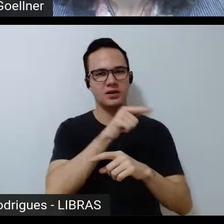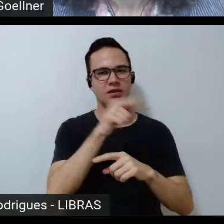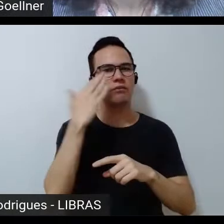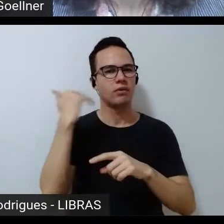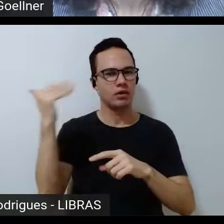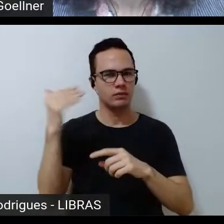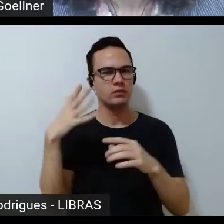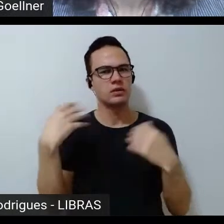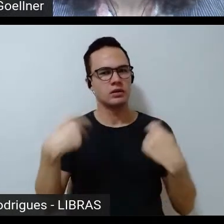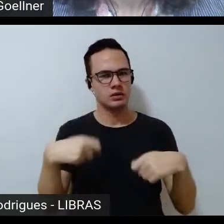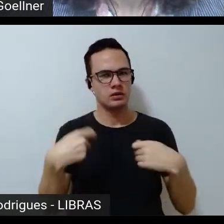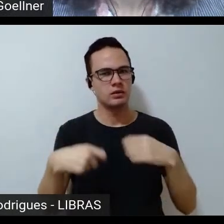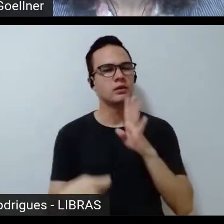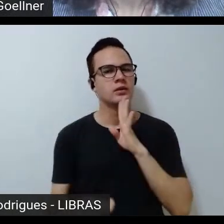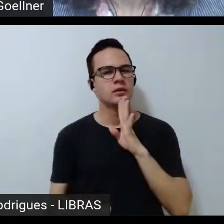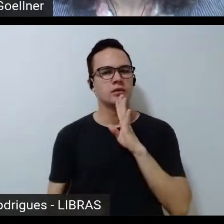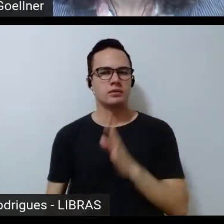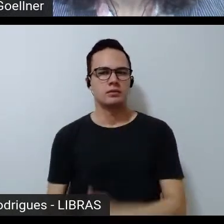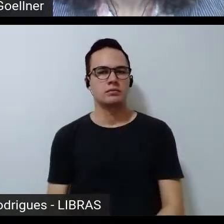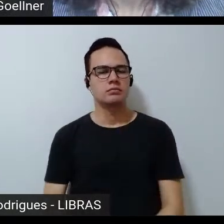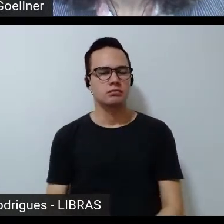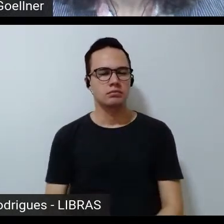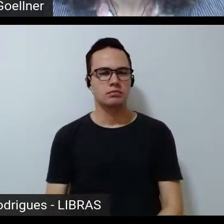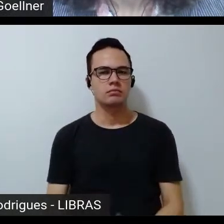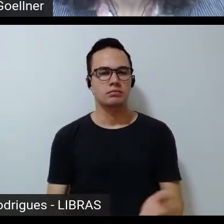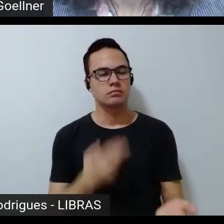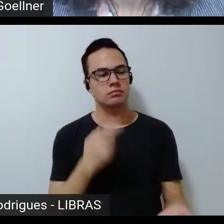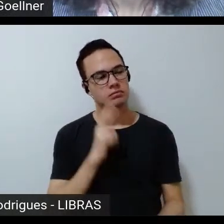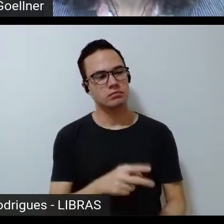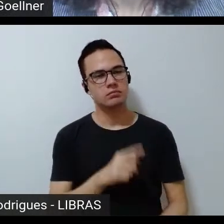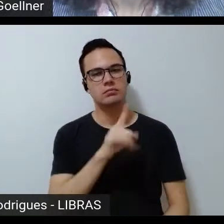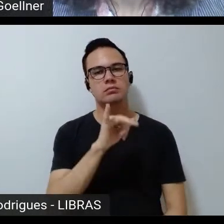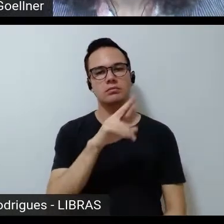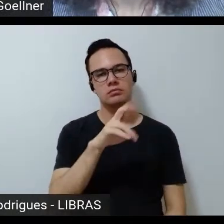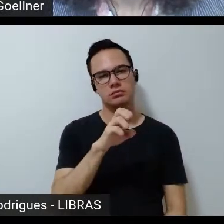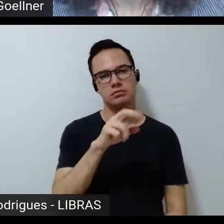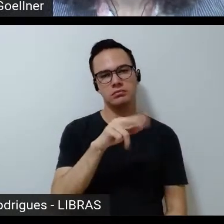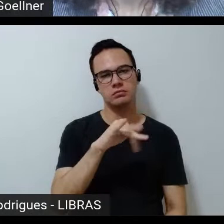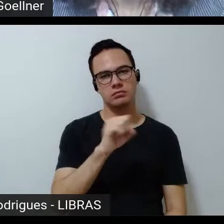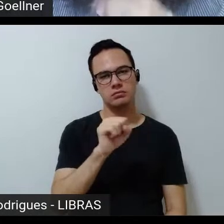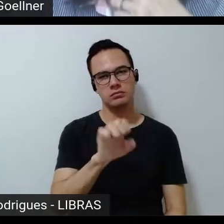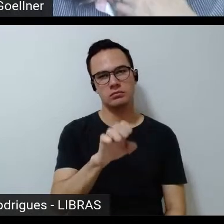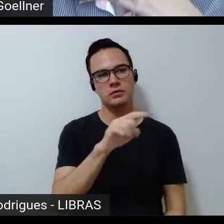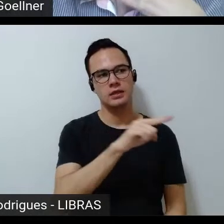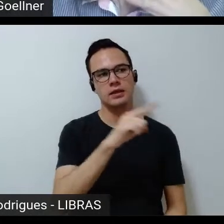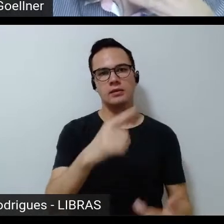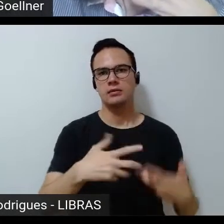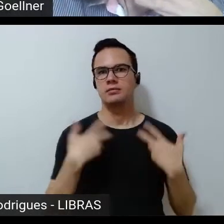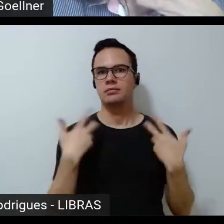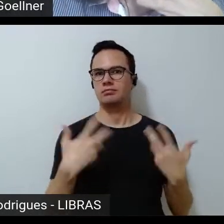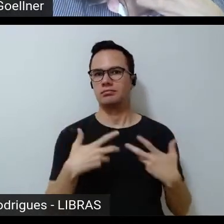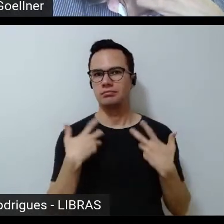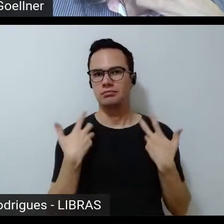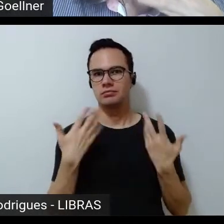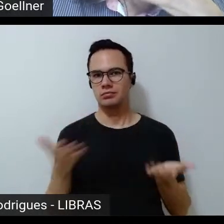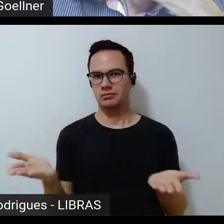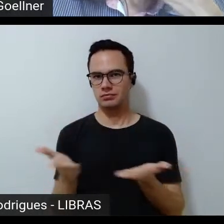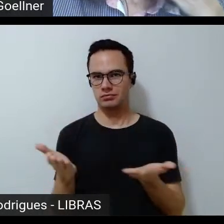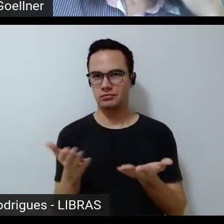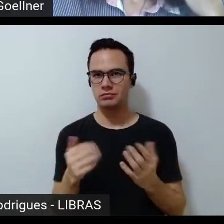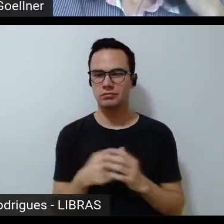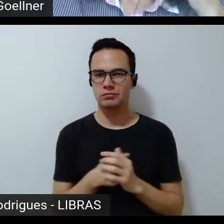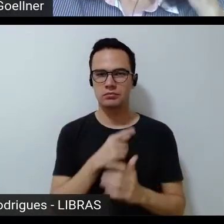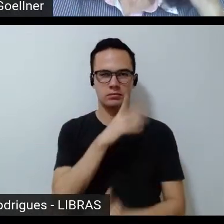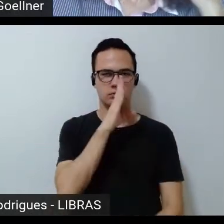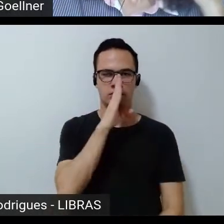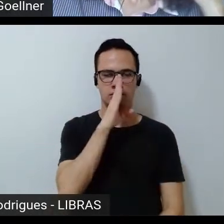reconhecida nessa condição e vejo que Irenice também inspira as atuais gerações a não se